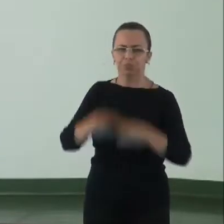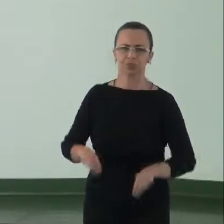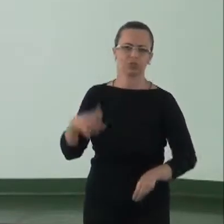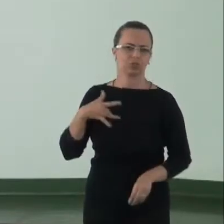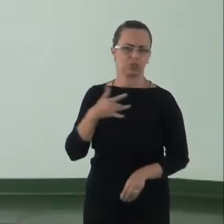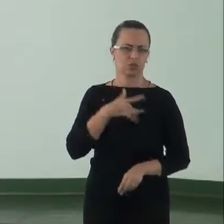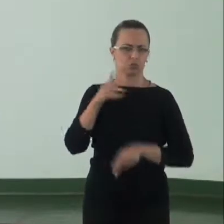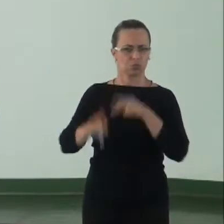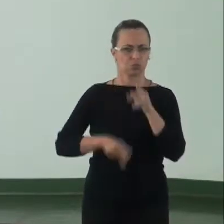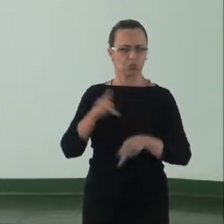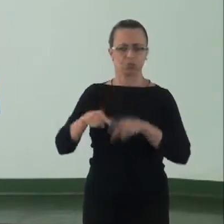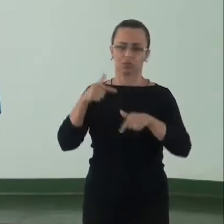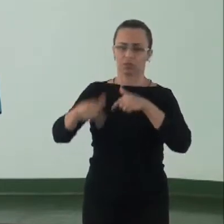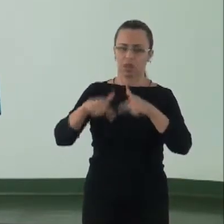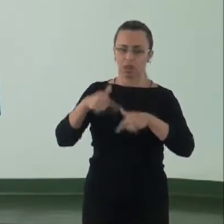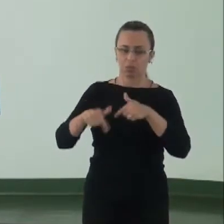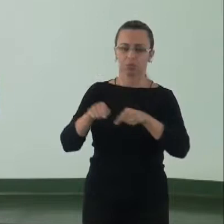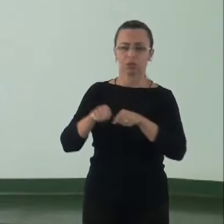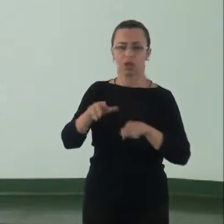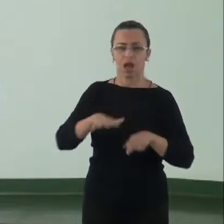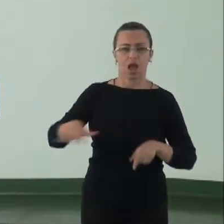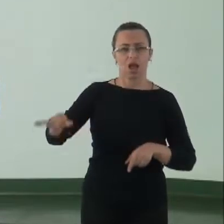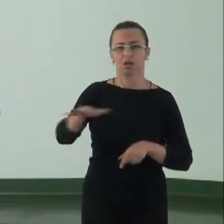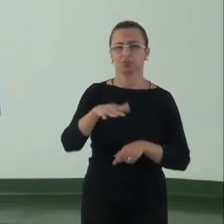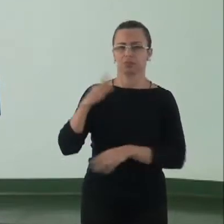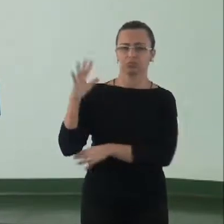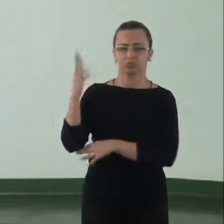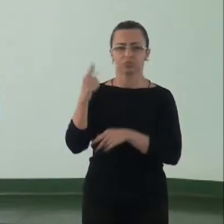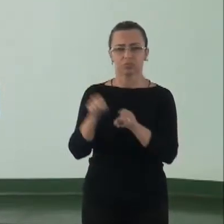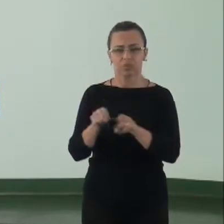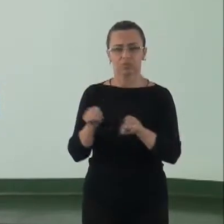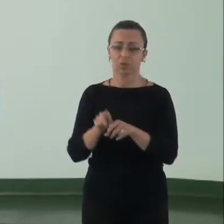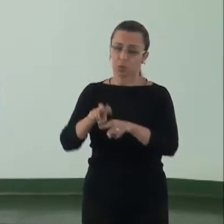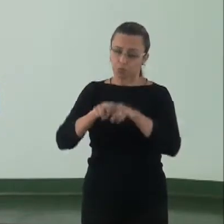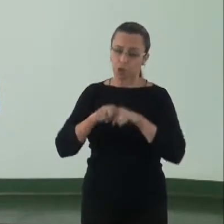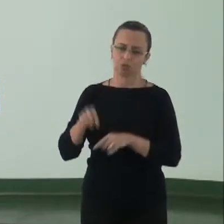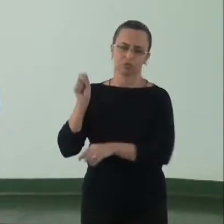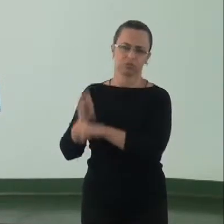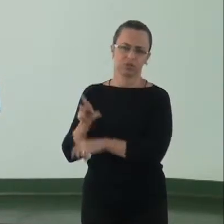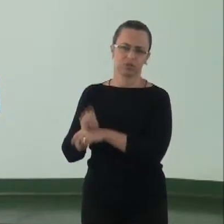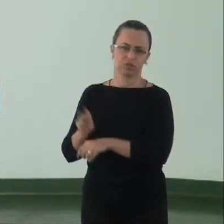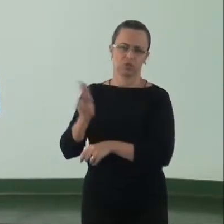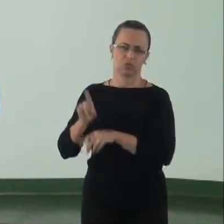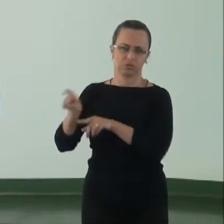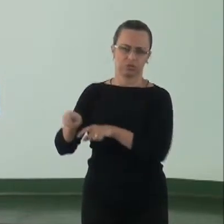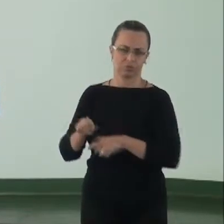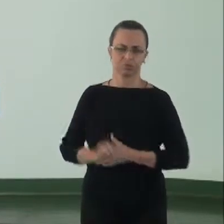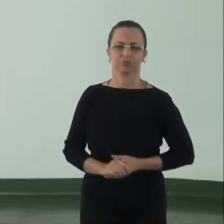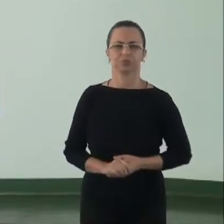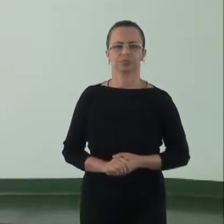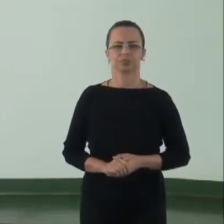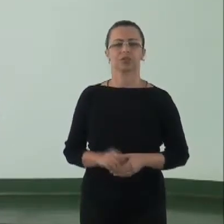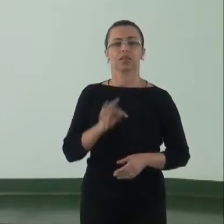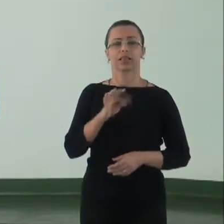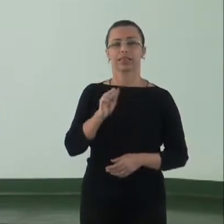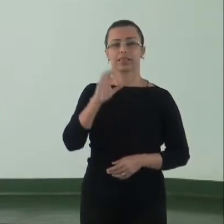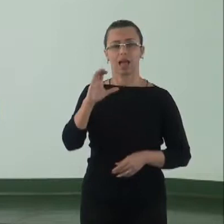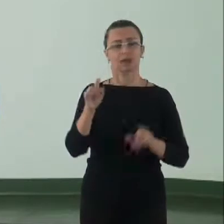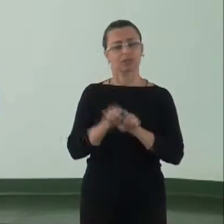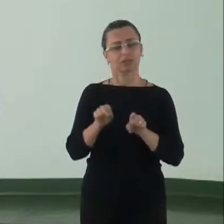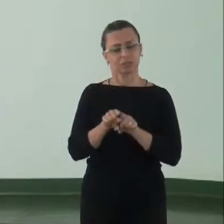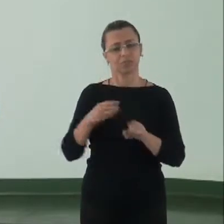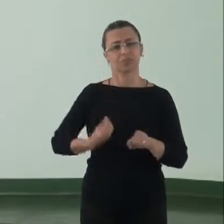população, dos trabalhadores e ao ambiente decorrentes do uso de agrotóxicos. Que os termos de ajustamento de conduta sejam